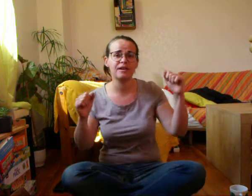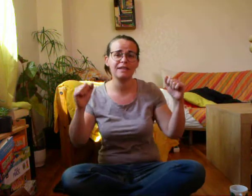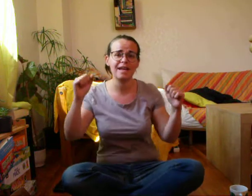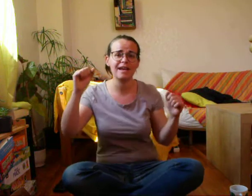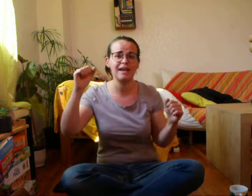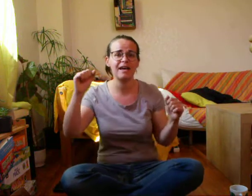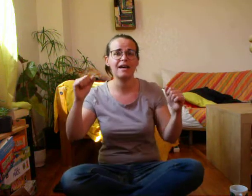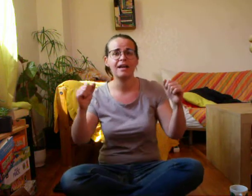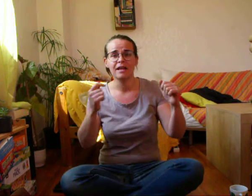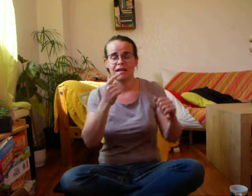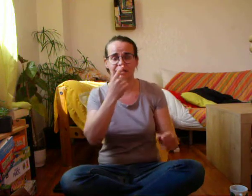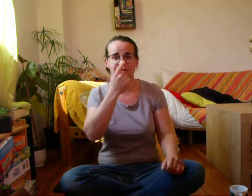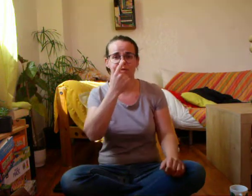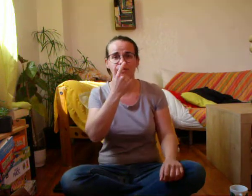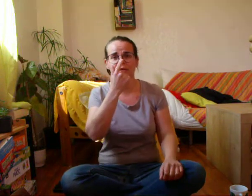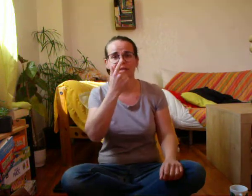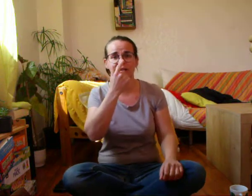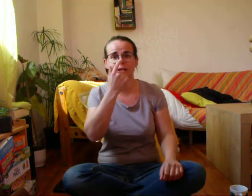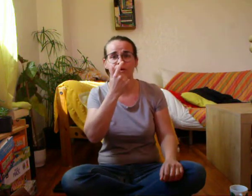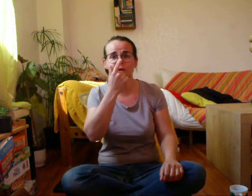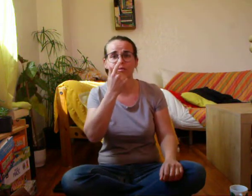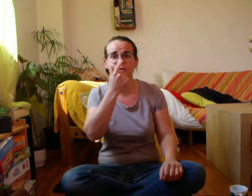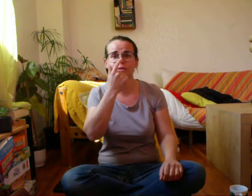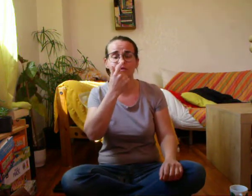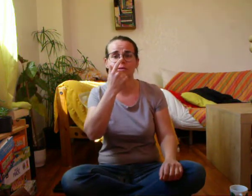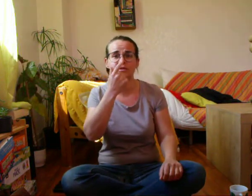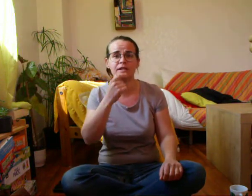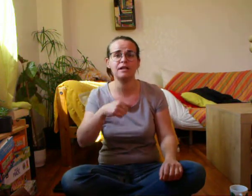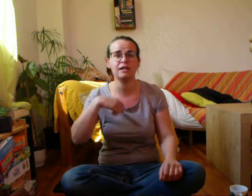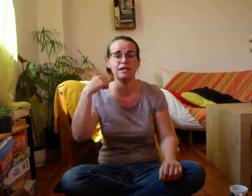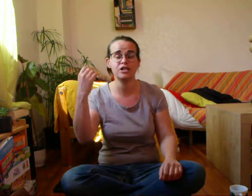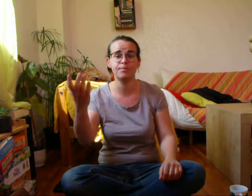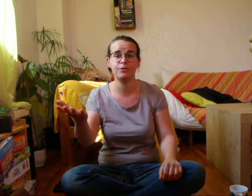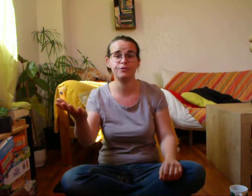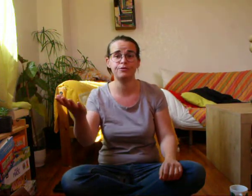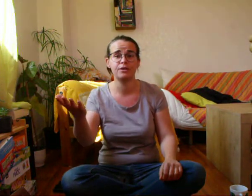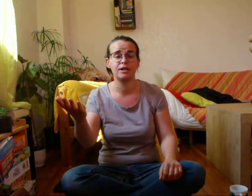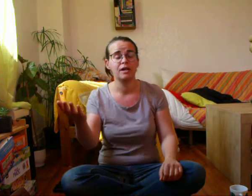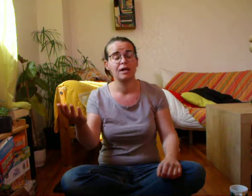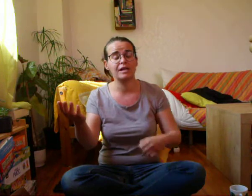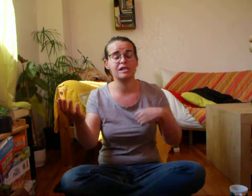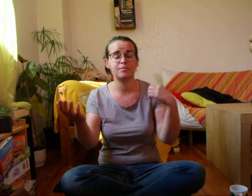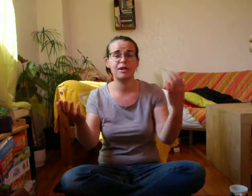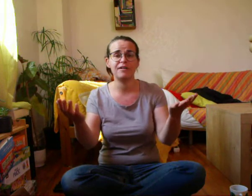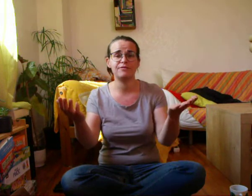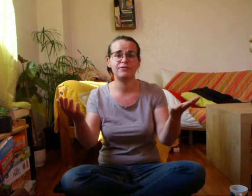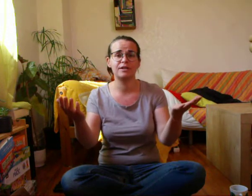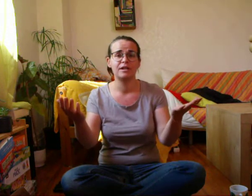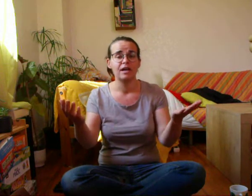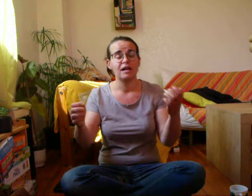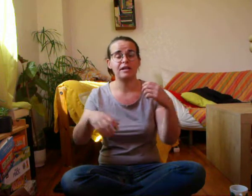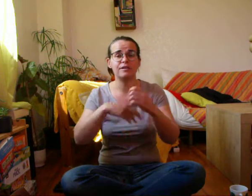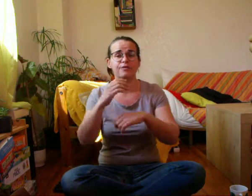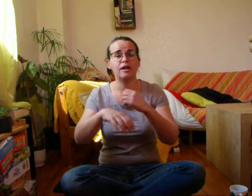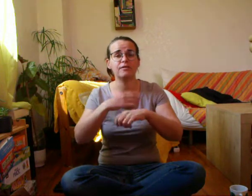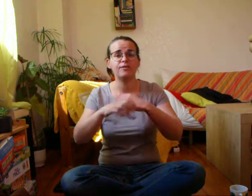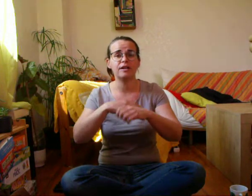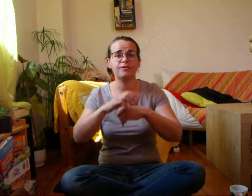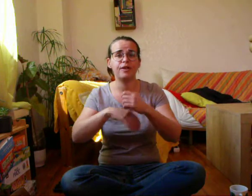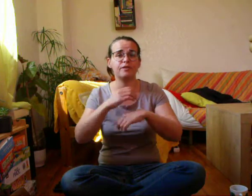derrière Et se protaient le bout du nez Et je plop, et je plop, et plop, plop, plop,